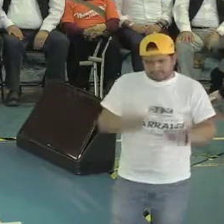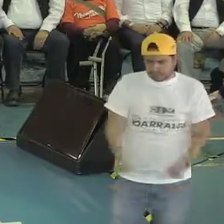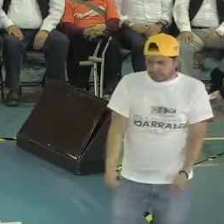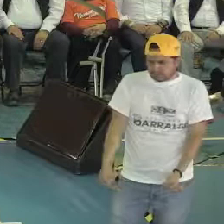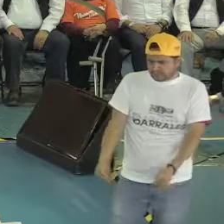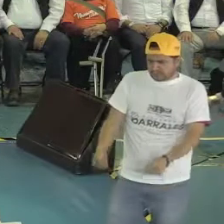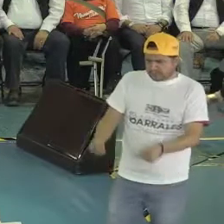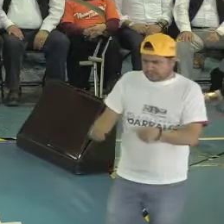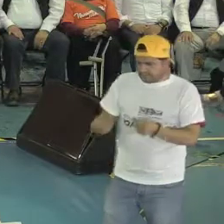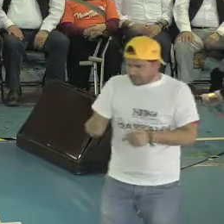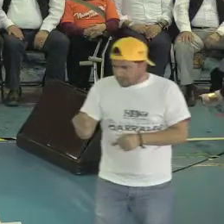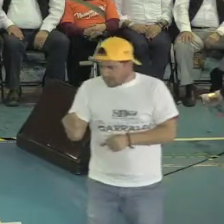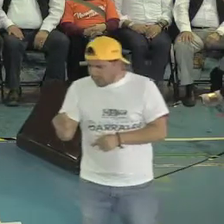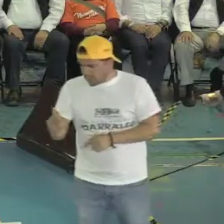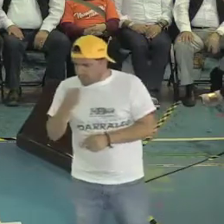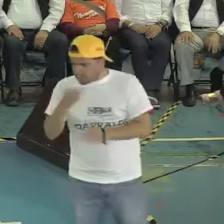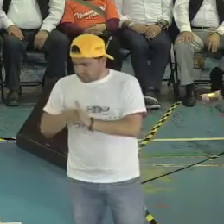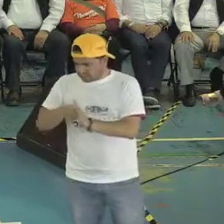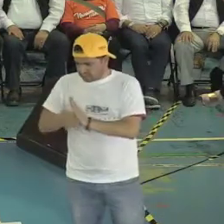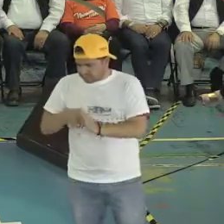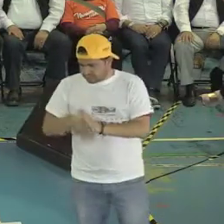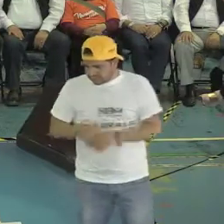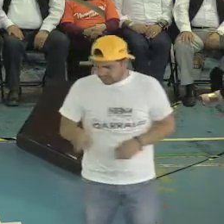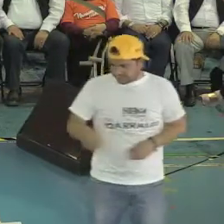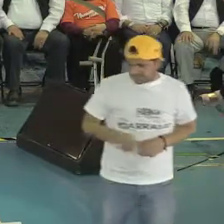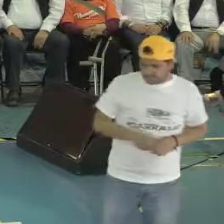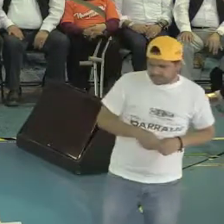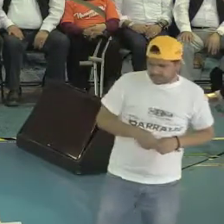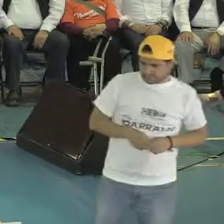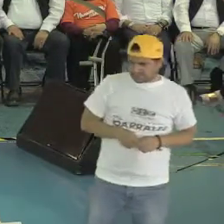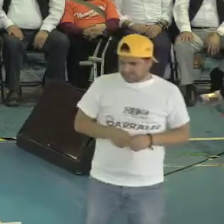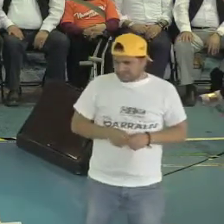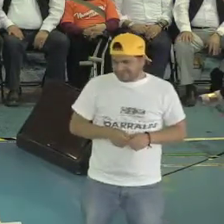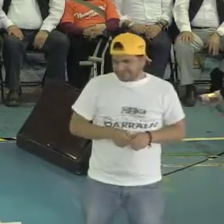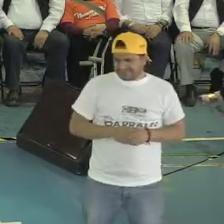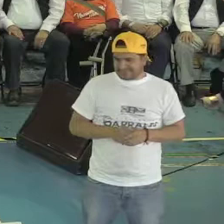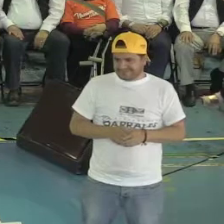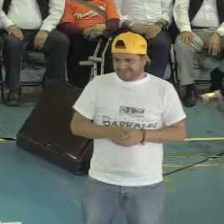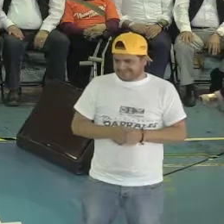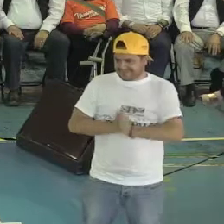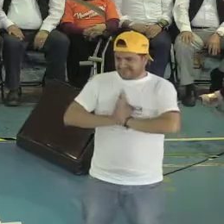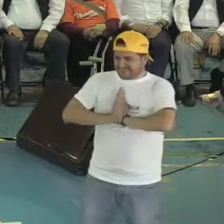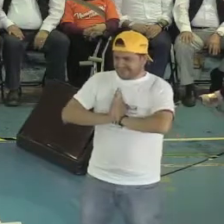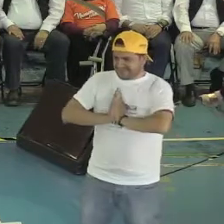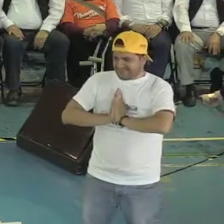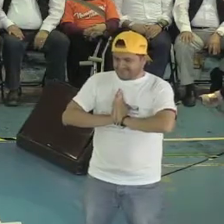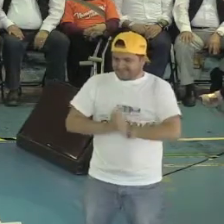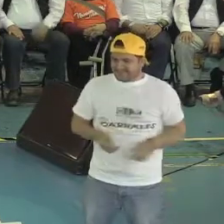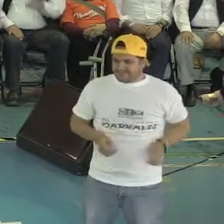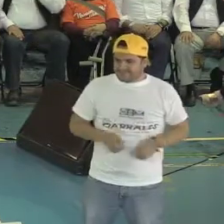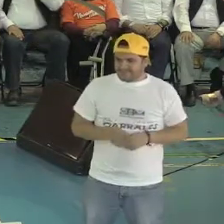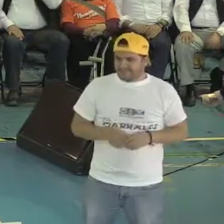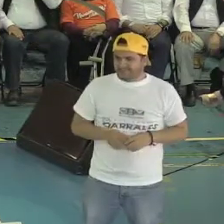reto muy importante, pero ser mamá de un hijo, hija que tenga discapacidad, sin duda, es un reto